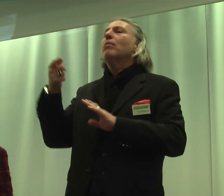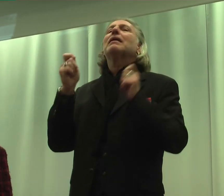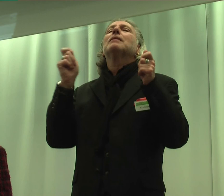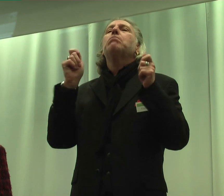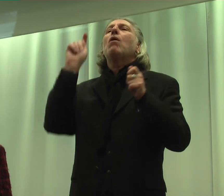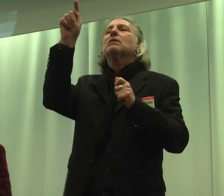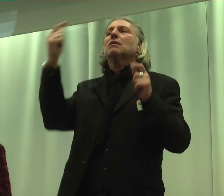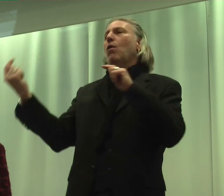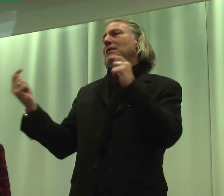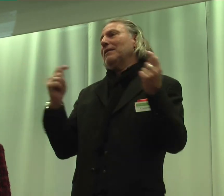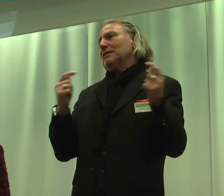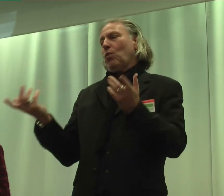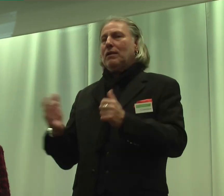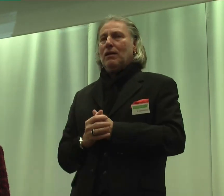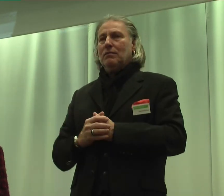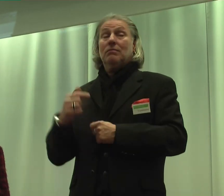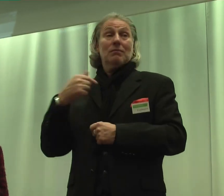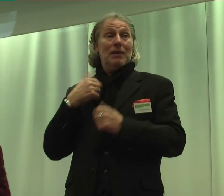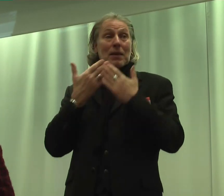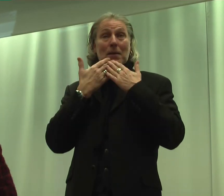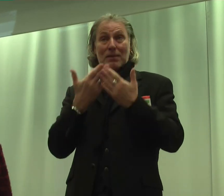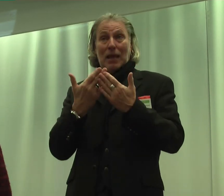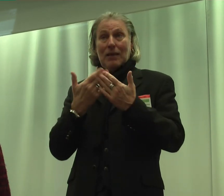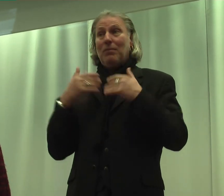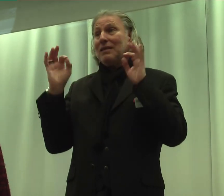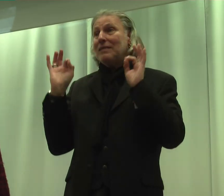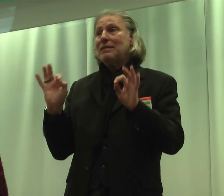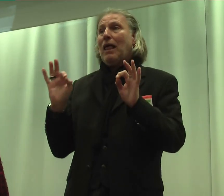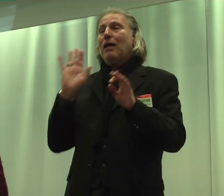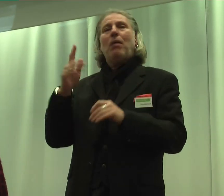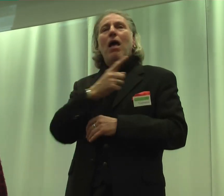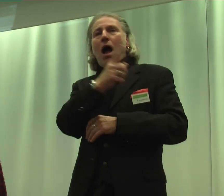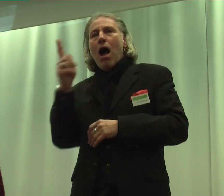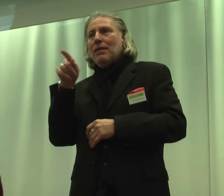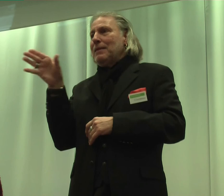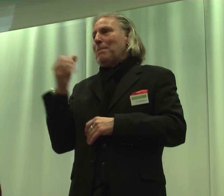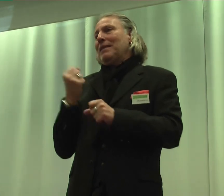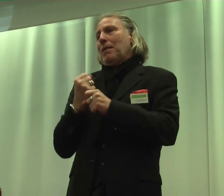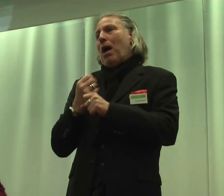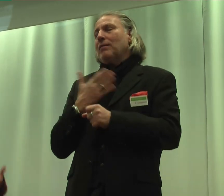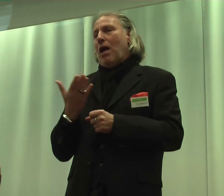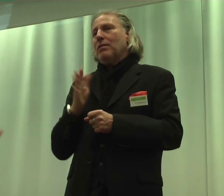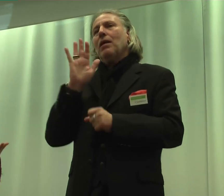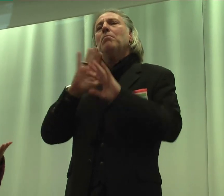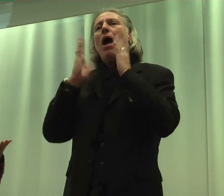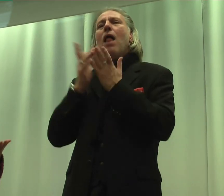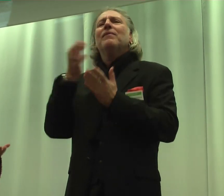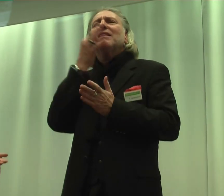UTI. Ich bedanke mich sehr bei allen, die mitgemacht haben, bei allen, die Fragenbögen ausgefüllt